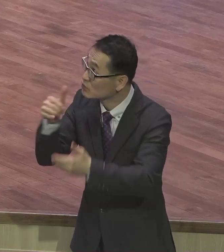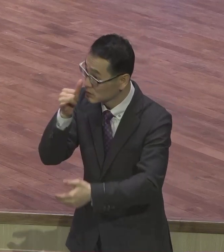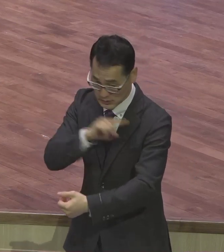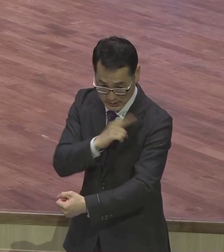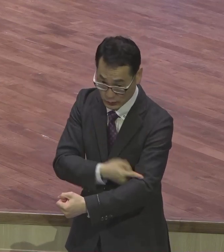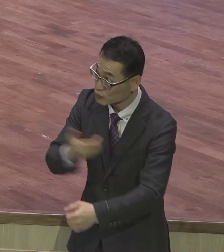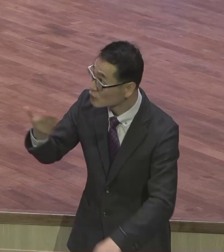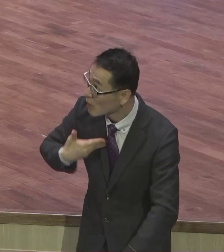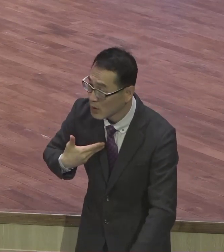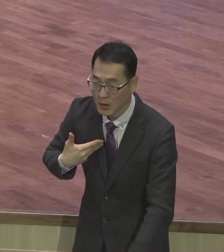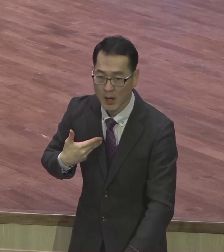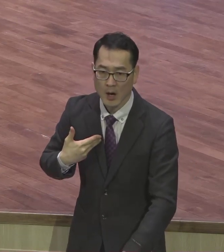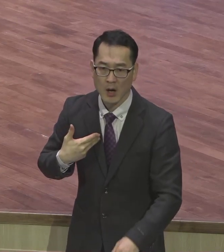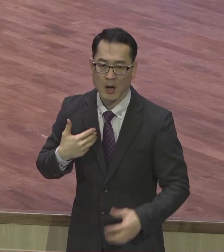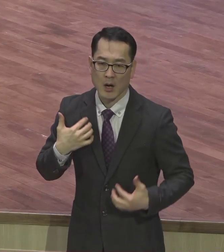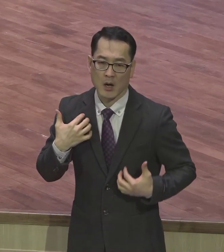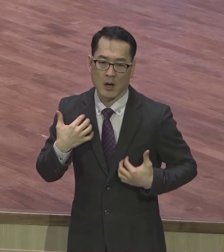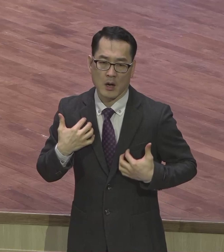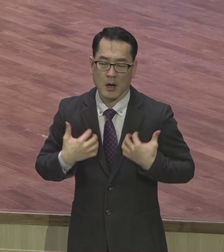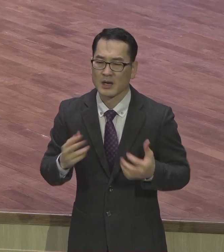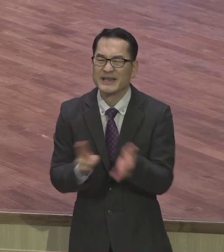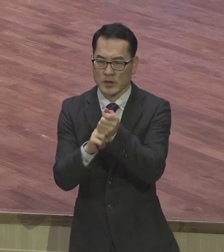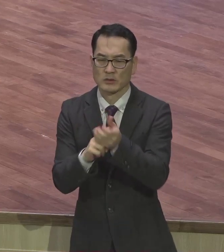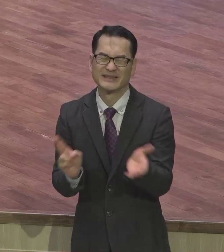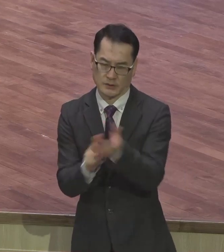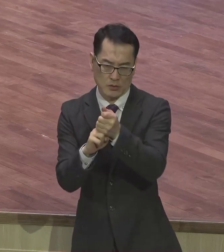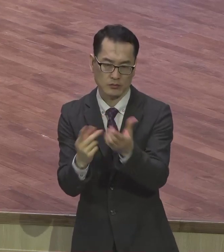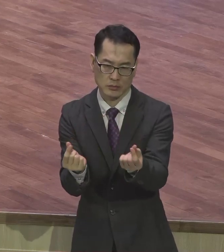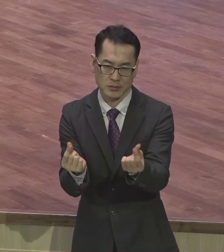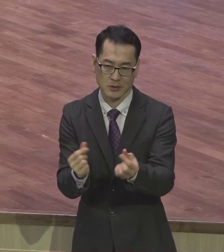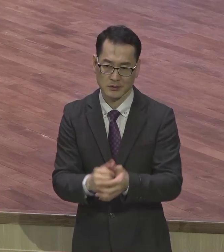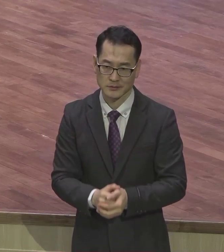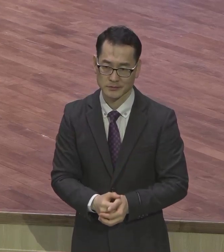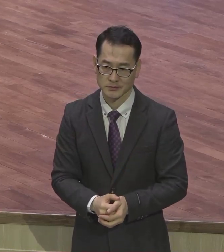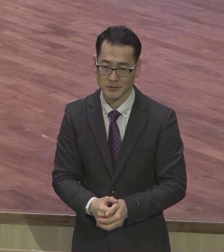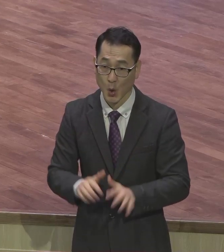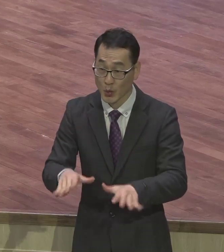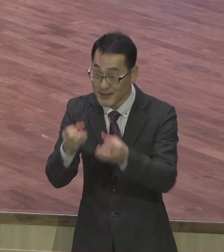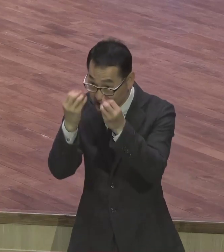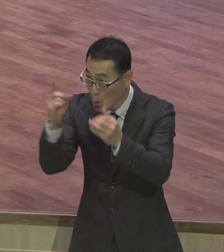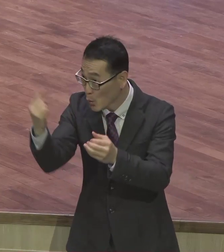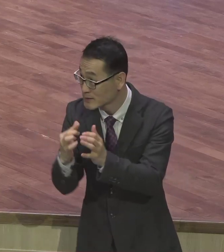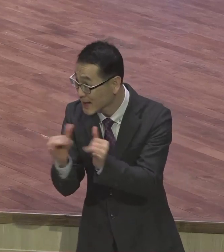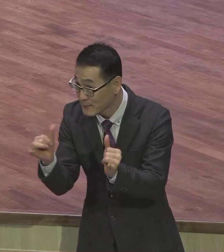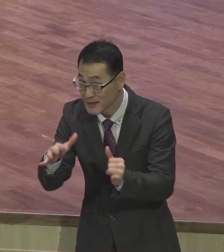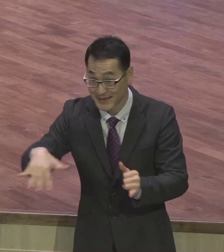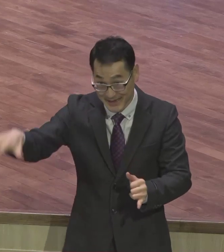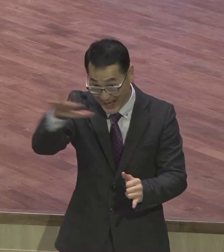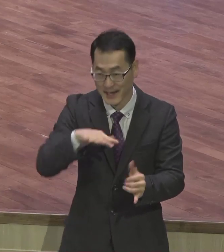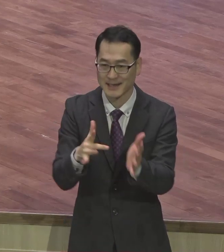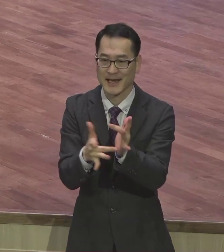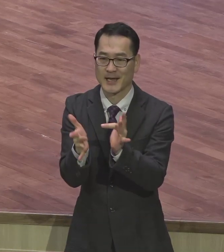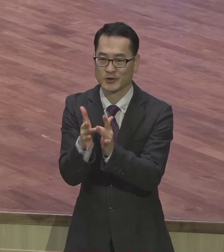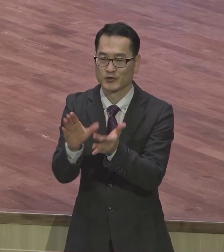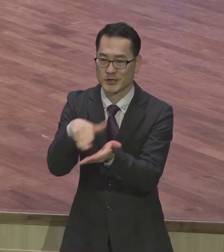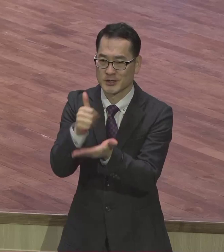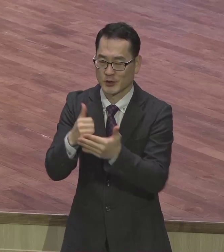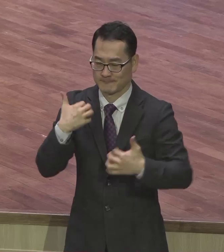오늘 초청받은 모든 새 가족들은 한문도 빠짐없이 예수 글씨를 통해서